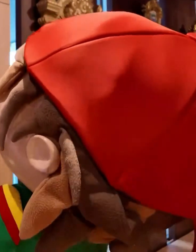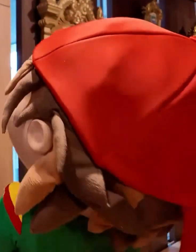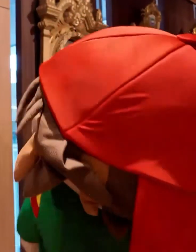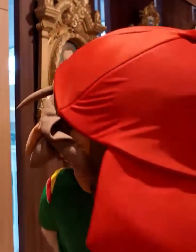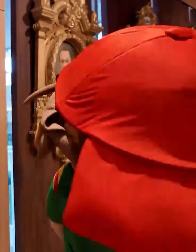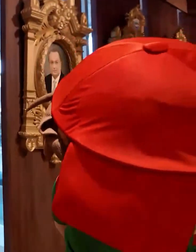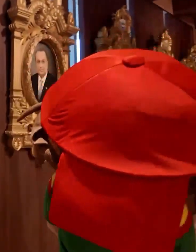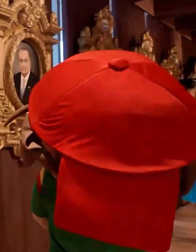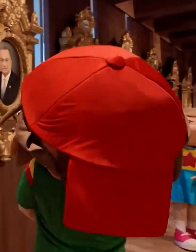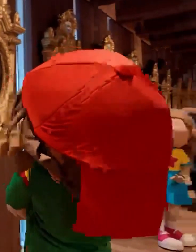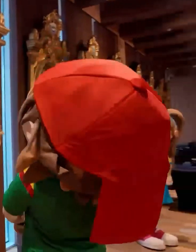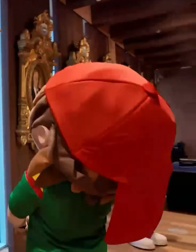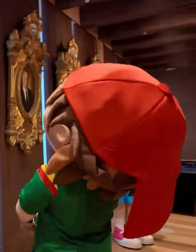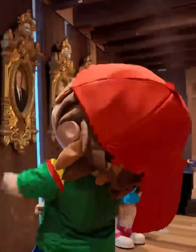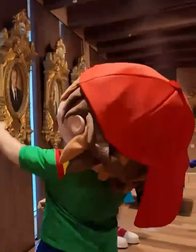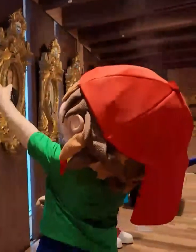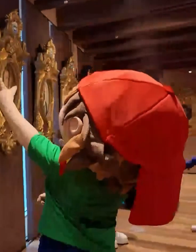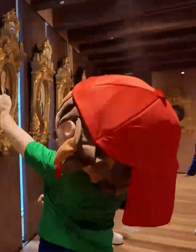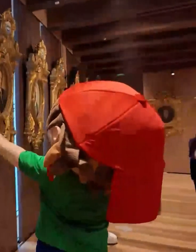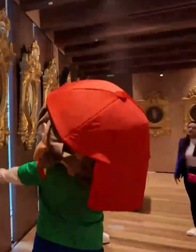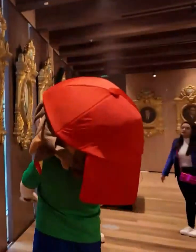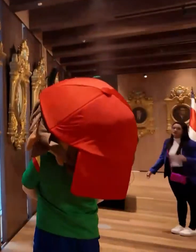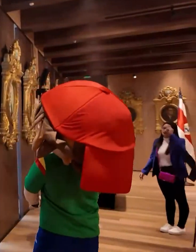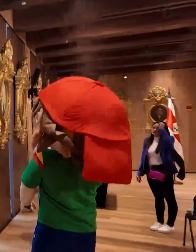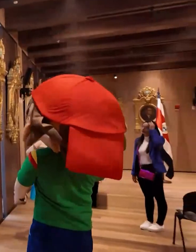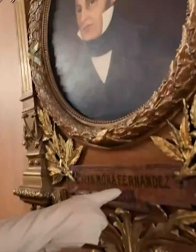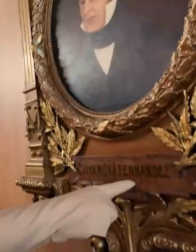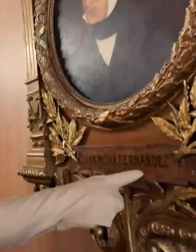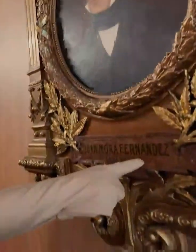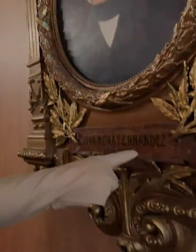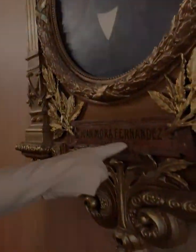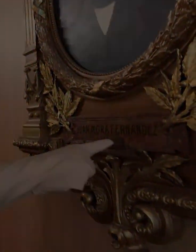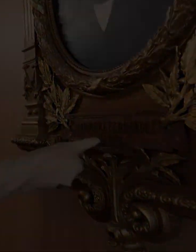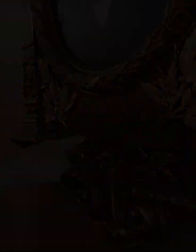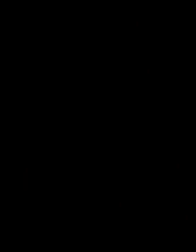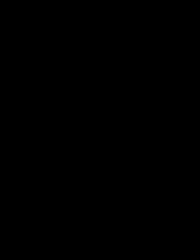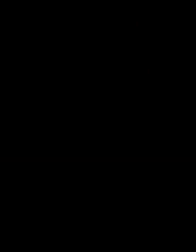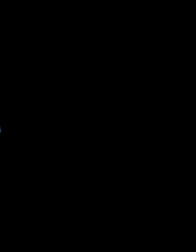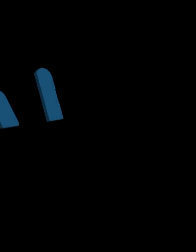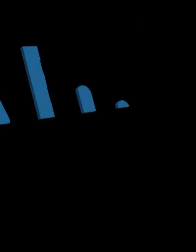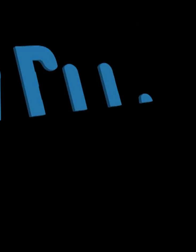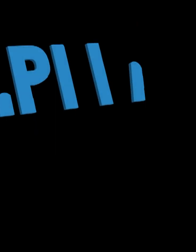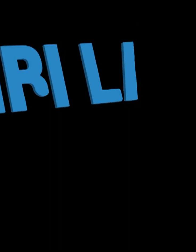este proyecto, la Asamblea Legislativa además estrena su cuenta de TikTok.